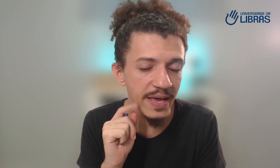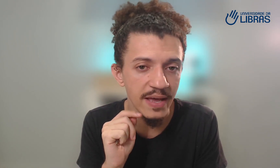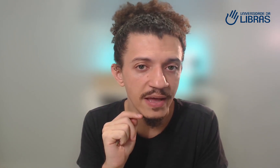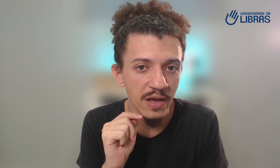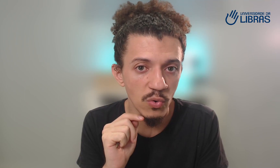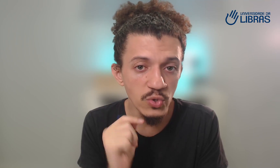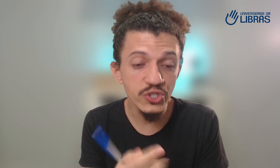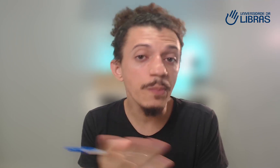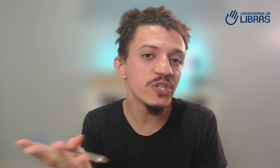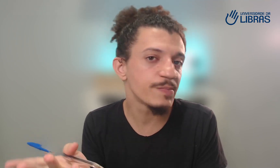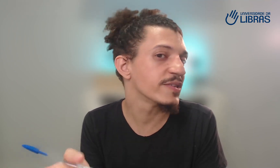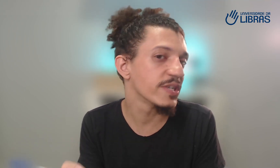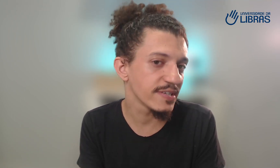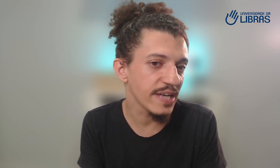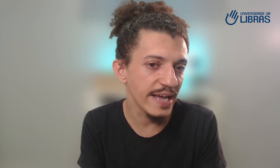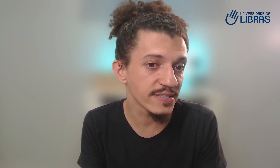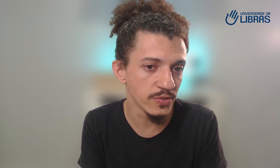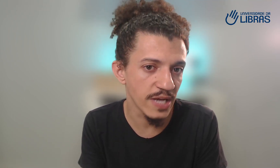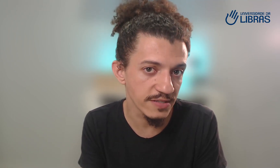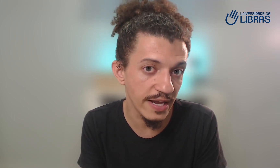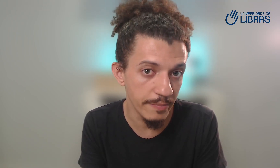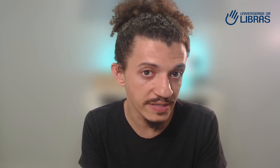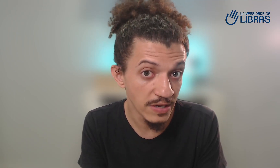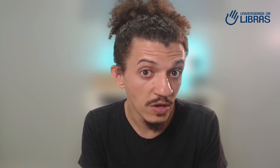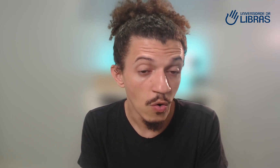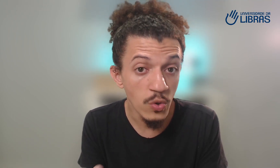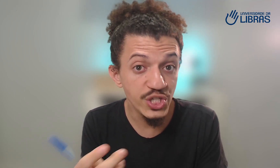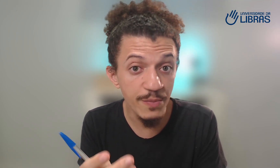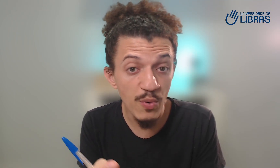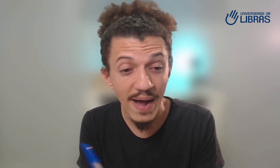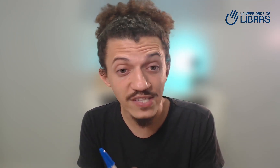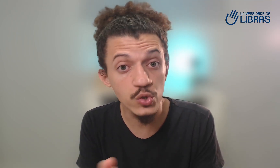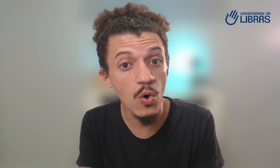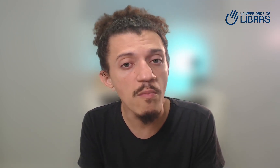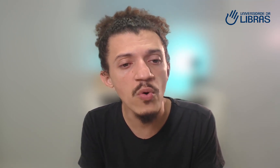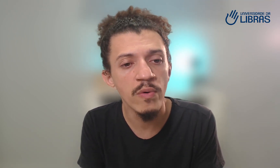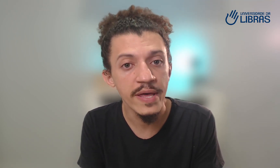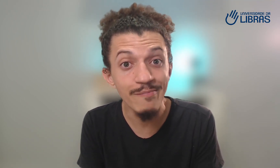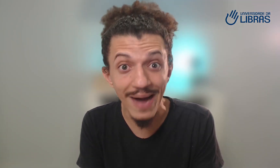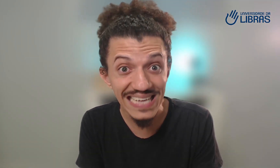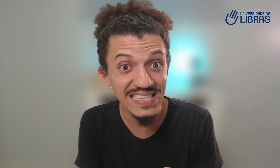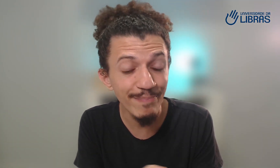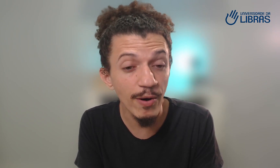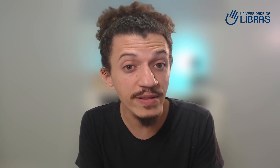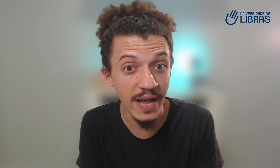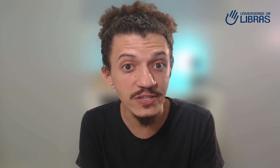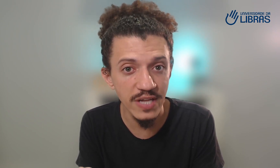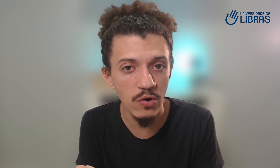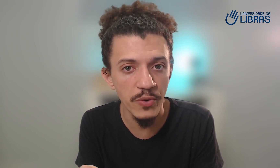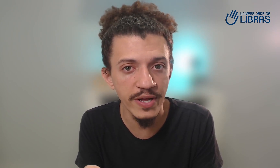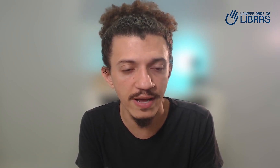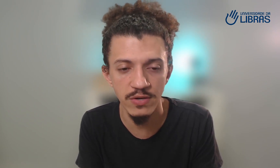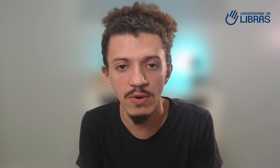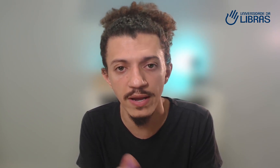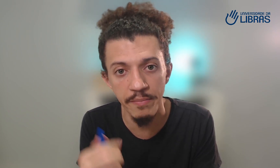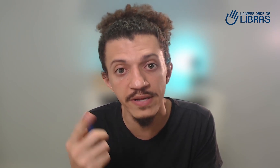os tipos de expressões faciais que são usados na Libras. O tipo mais comum e mais importante na comunicação com a Libras